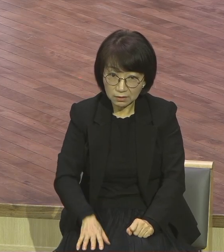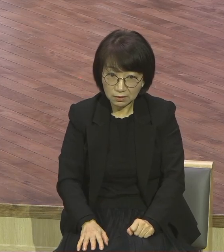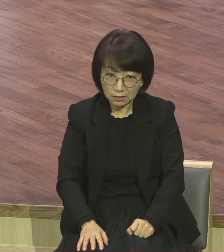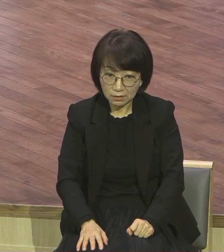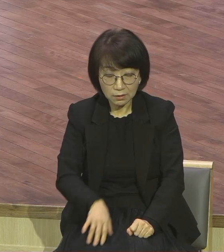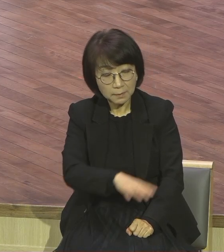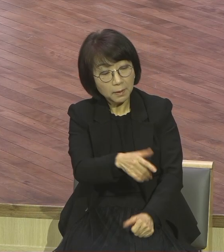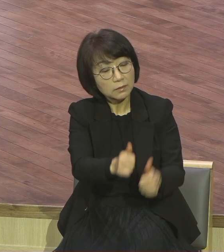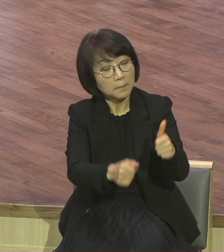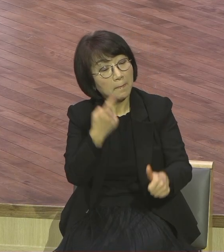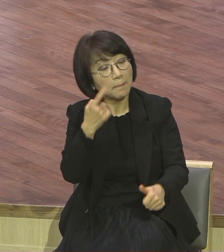식이에요.